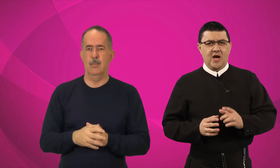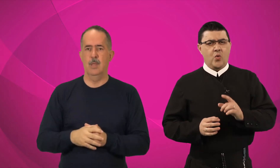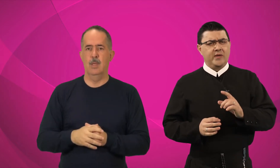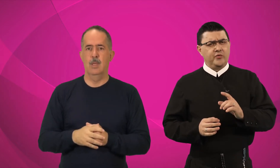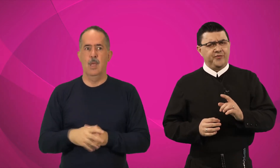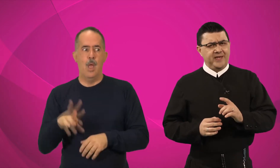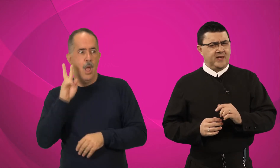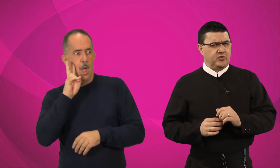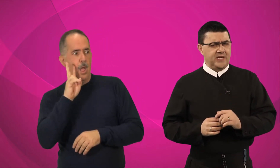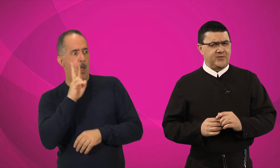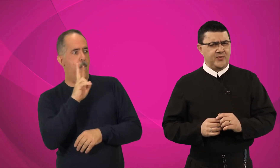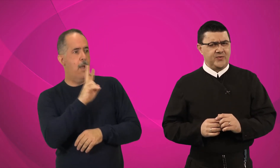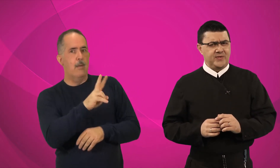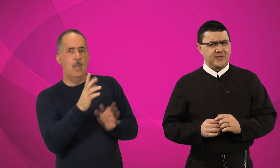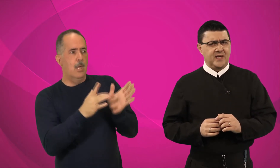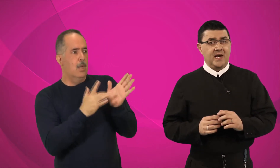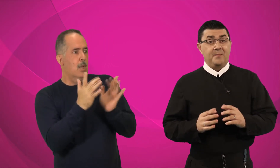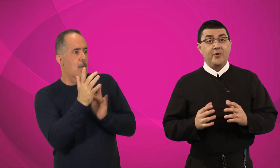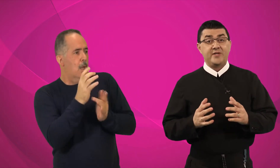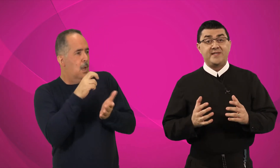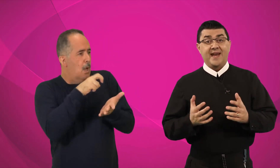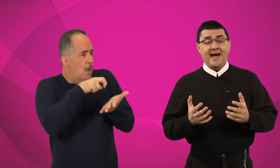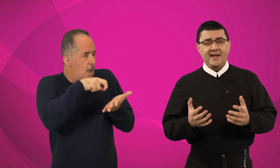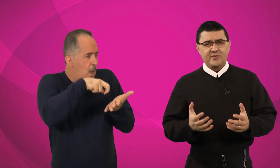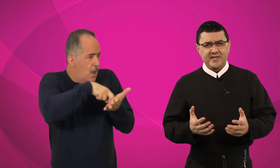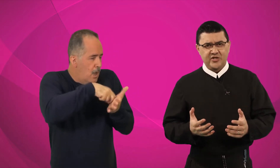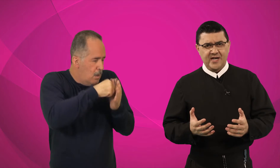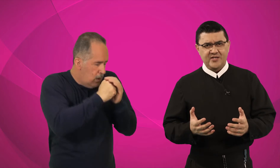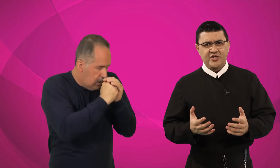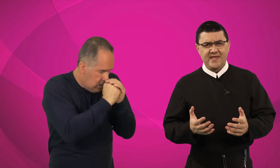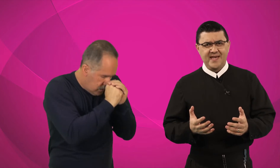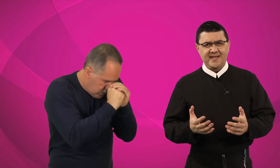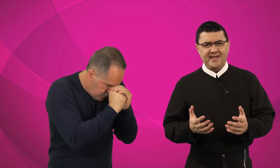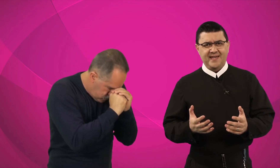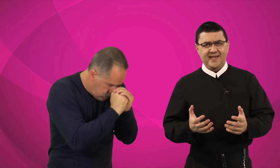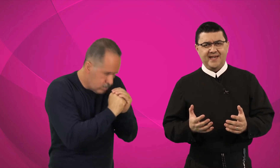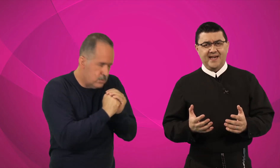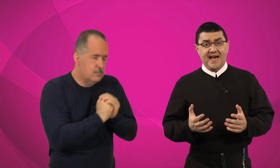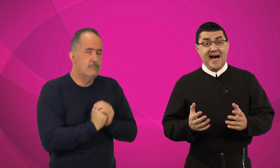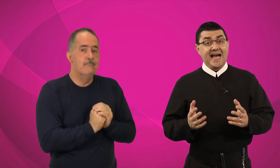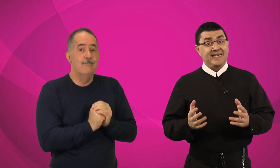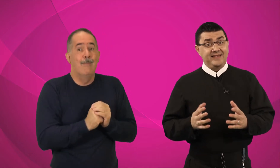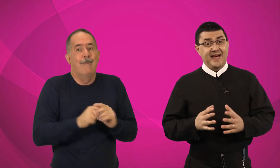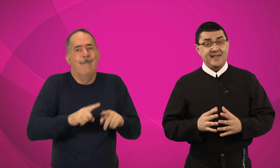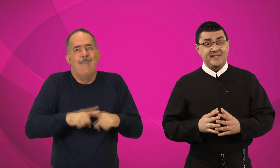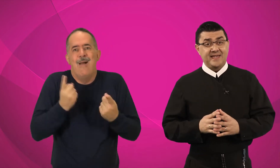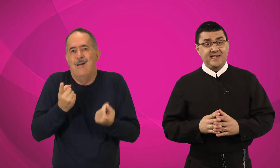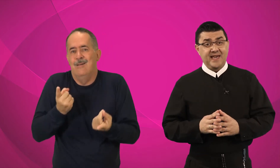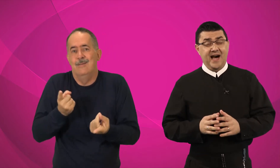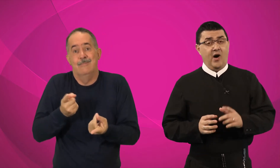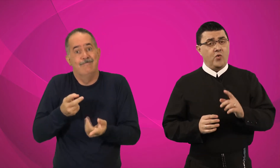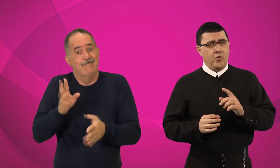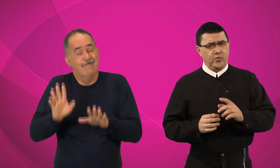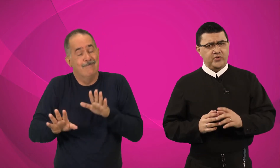Quando viram Jesus, prostraram-se diante dele. Ainda assim, alguns